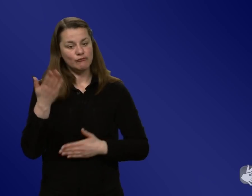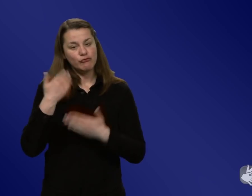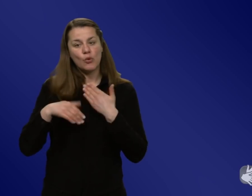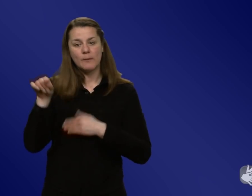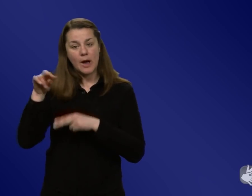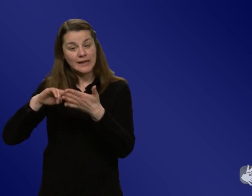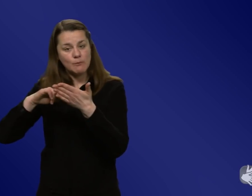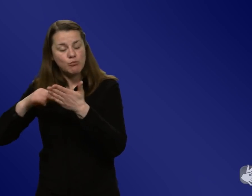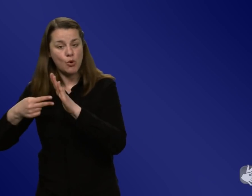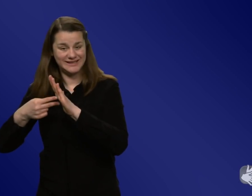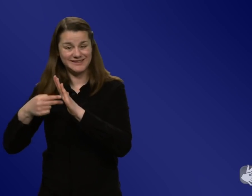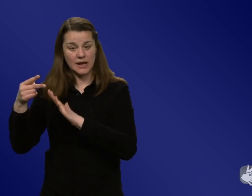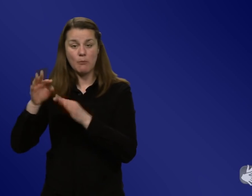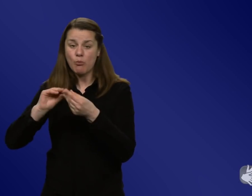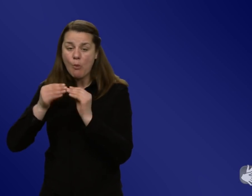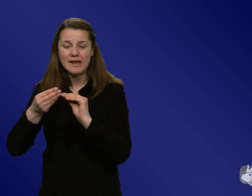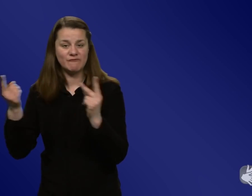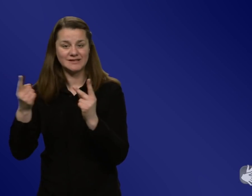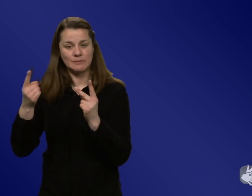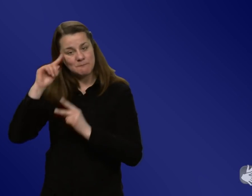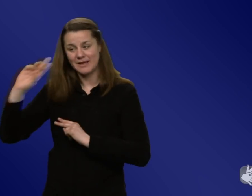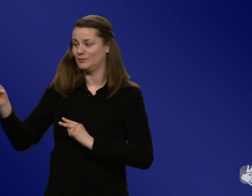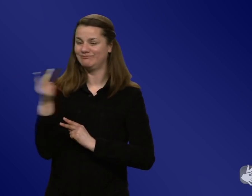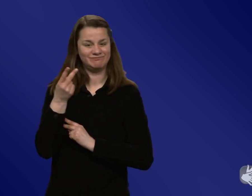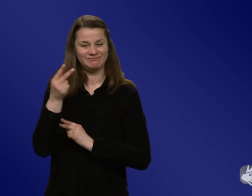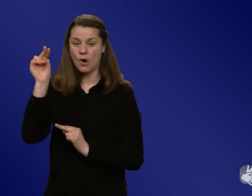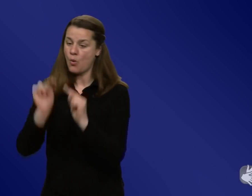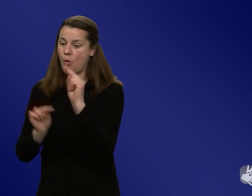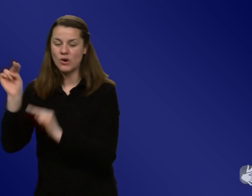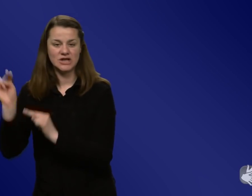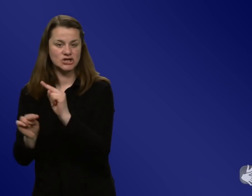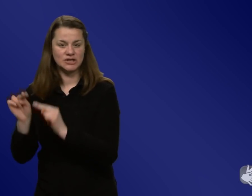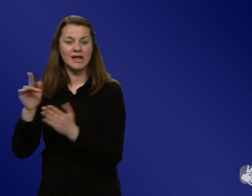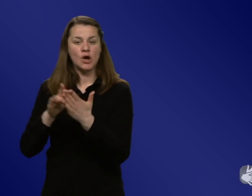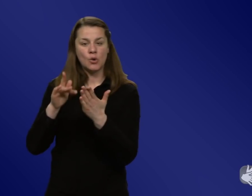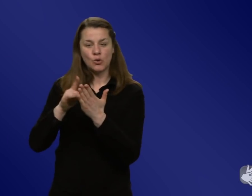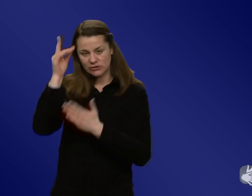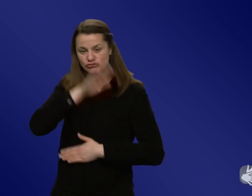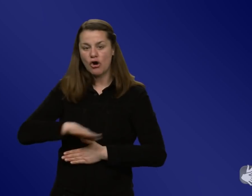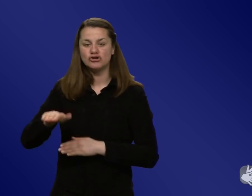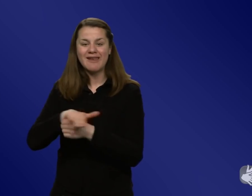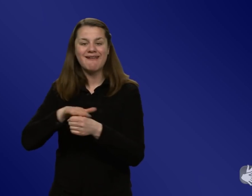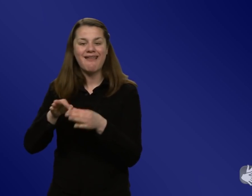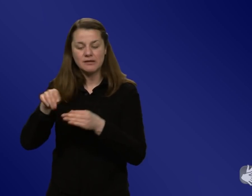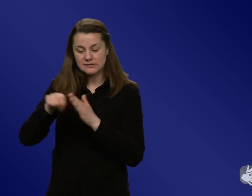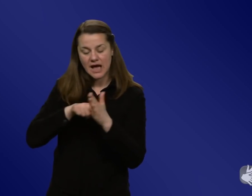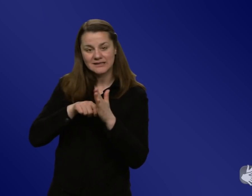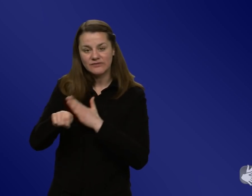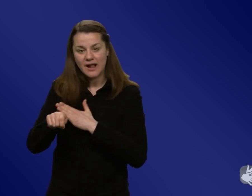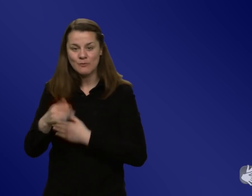hatten verschiedene Wahlkämpfe an verschiedenen Orten, dann kam auch irgendwann der Bundestagswahlkampf, da wurde es relativ rausgehalten, was ich wirklich gut